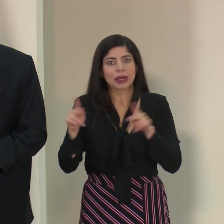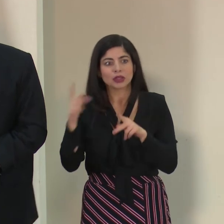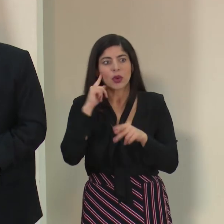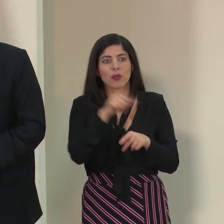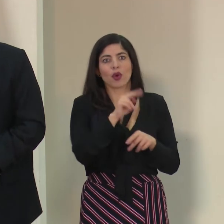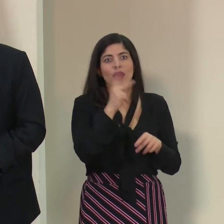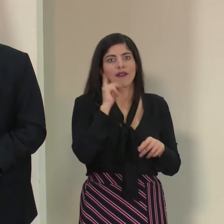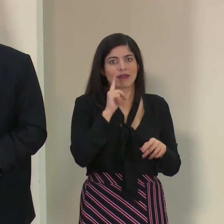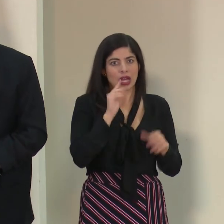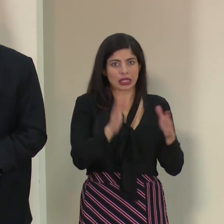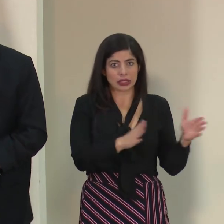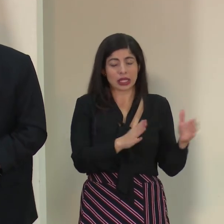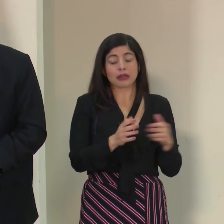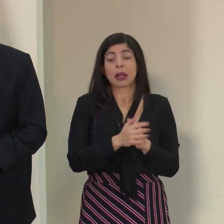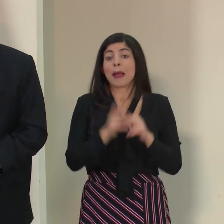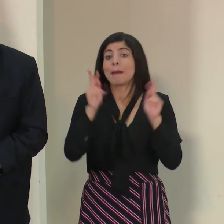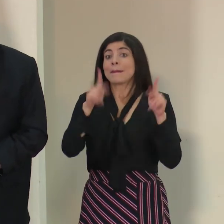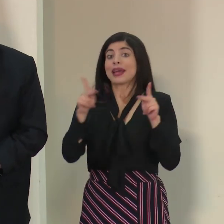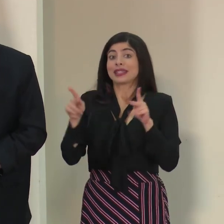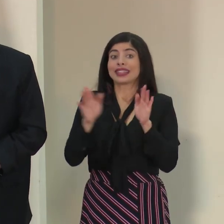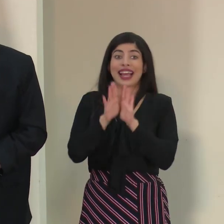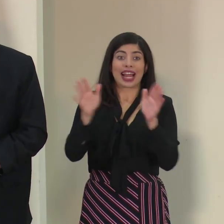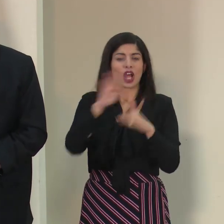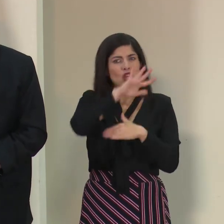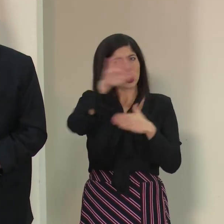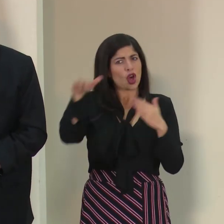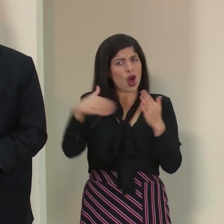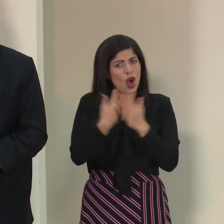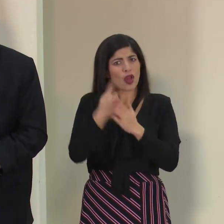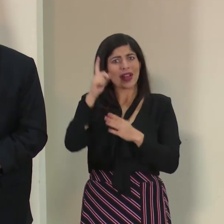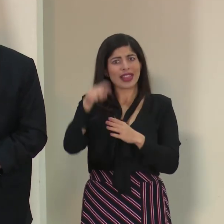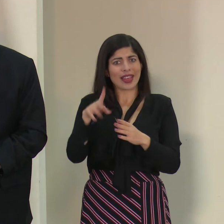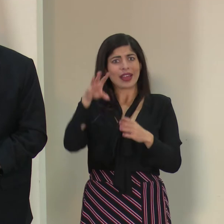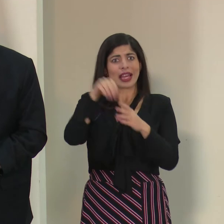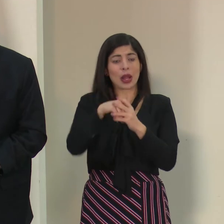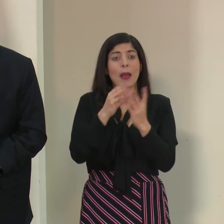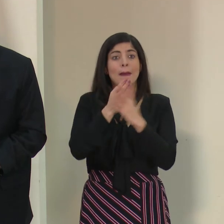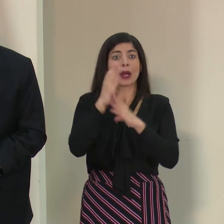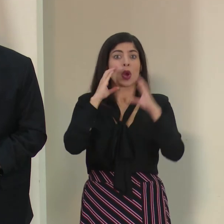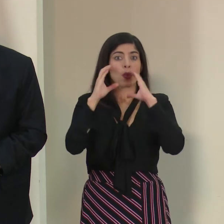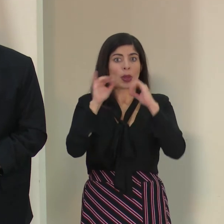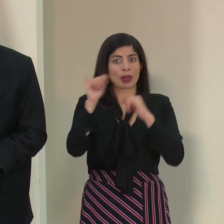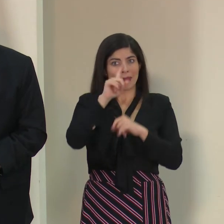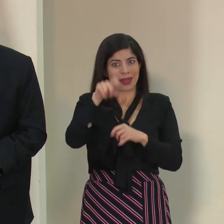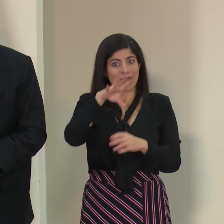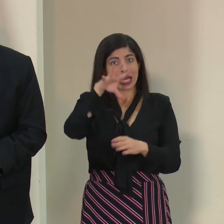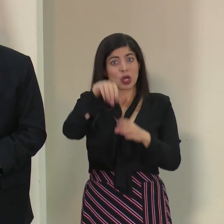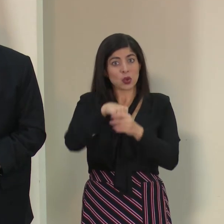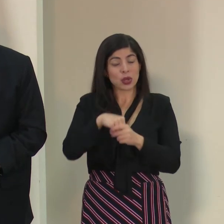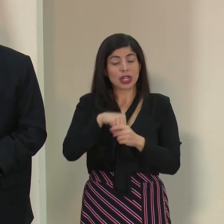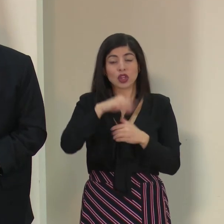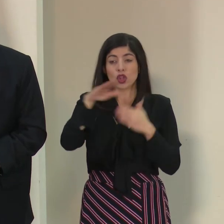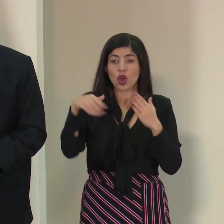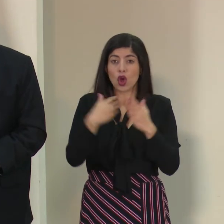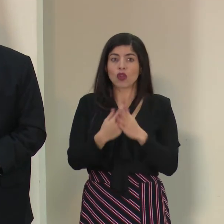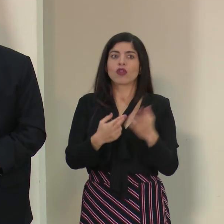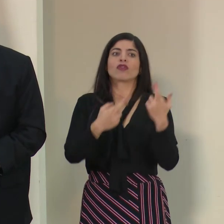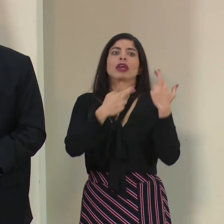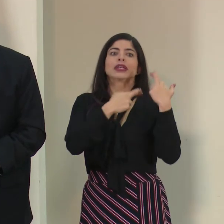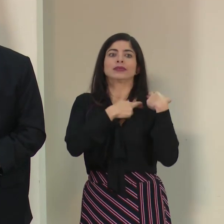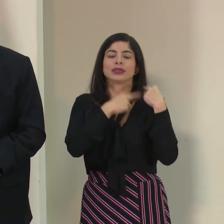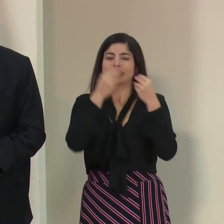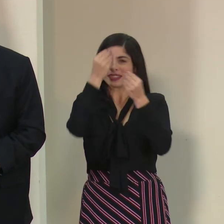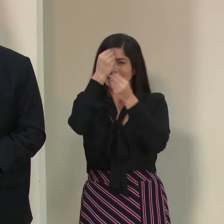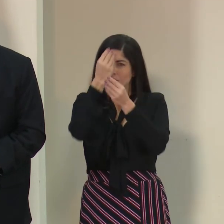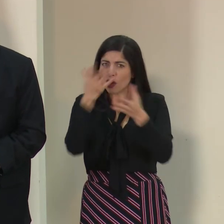inicio, y en eso me incluyo y nos tenemos que incluir todos, inclusive los compañeros de los medios de comunicación, son los responsables de transmitir una